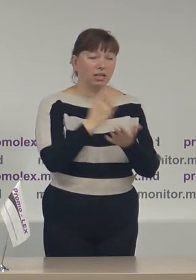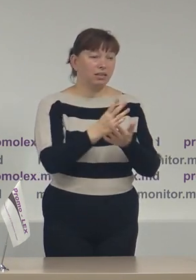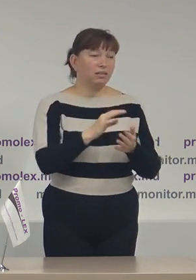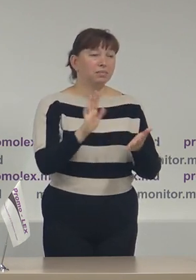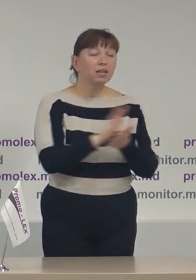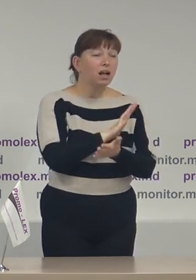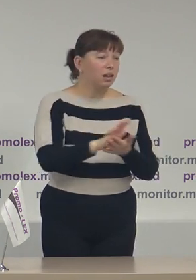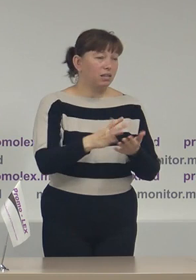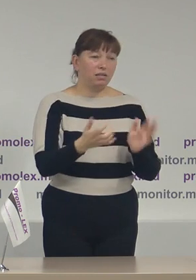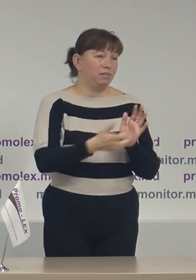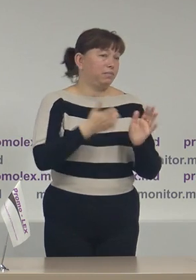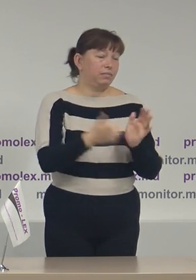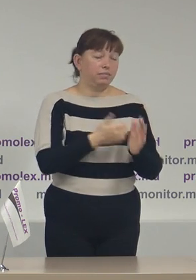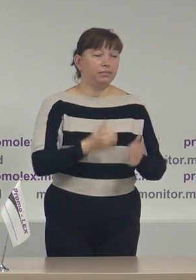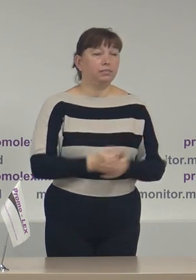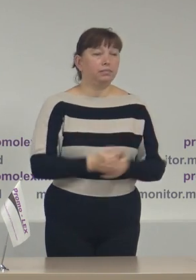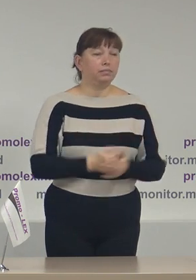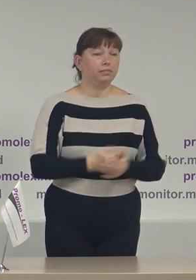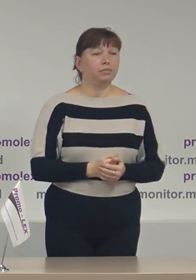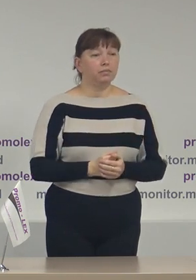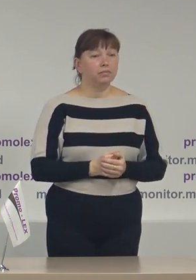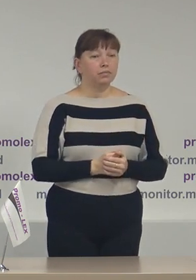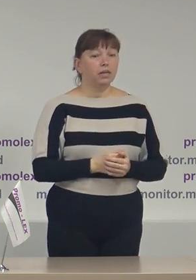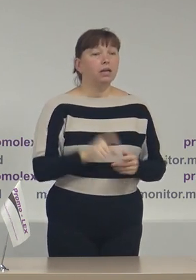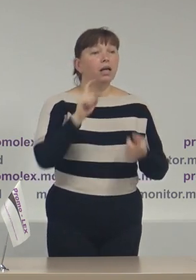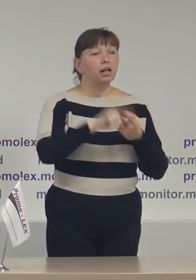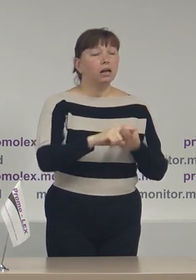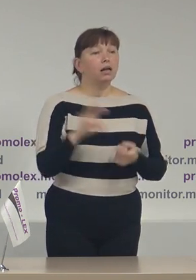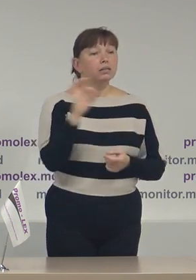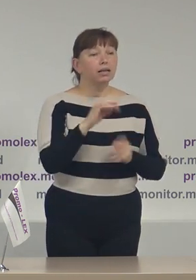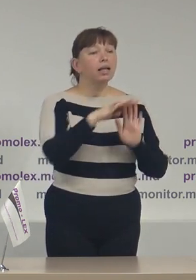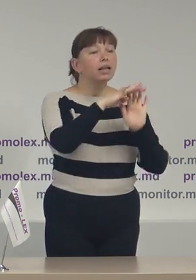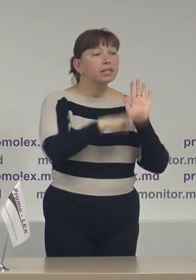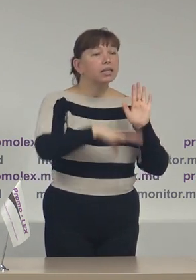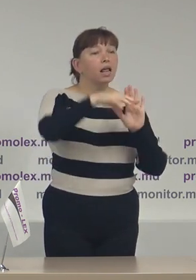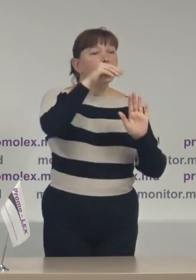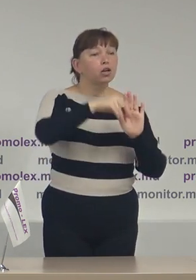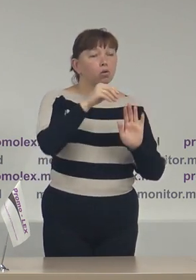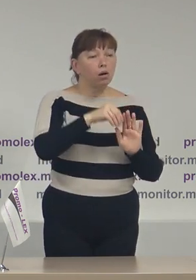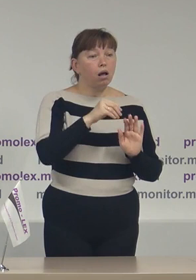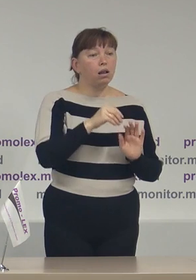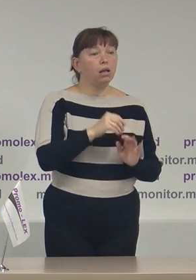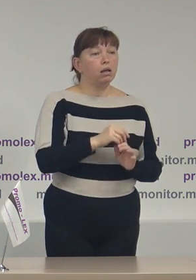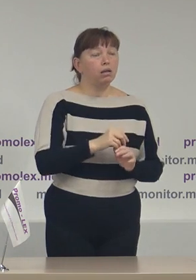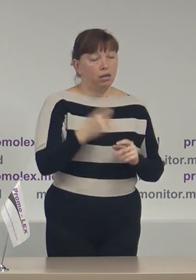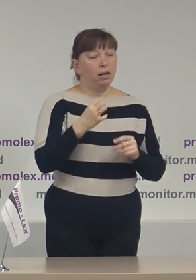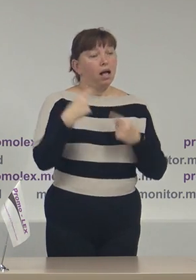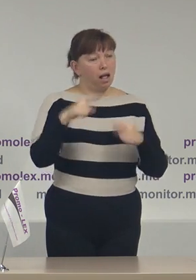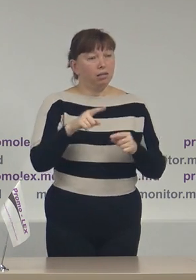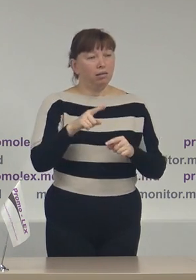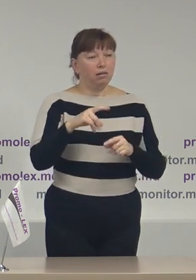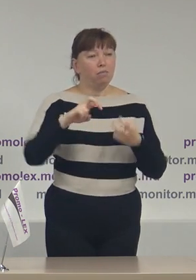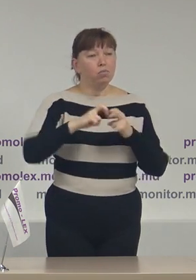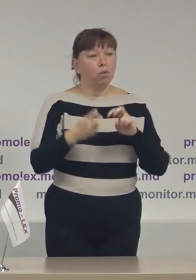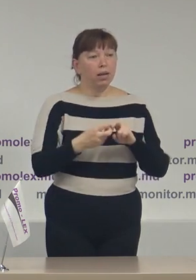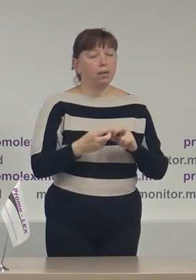calitatea acestor liste. Legat de listele electorale, o altă problemă atestată de